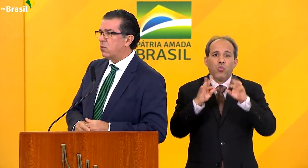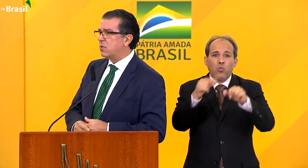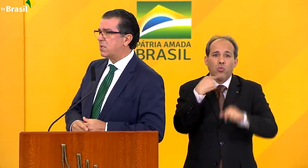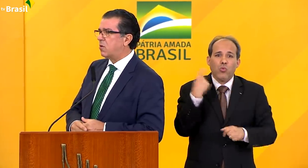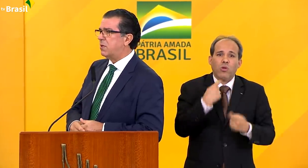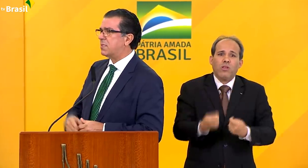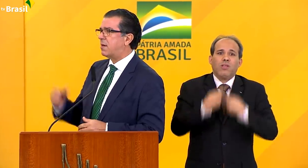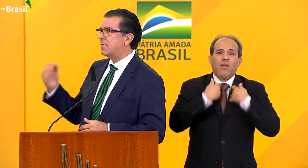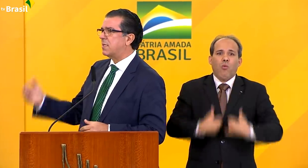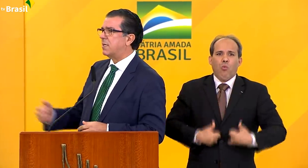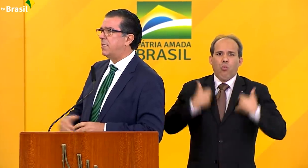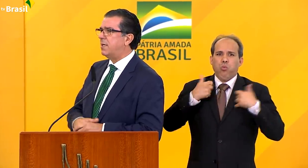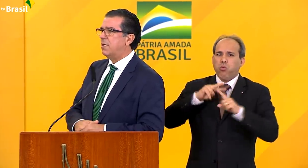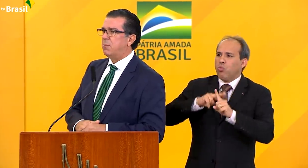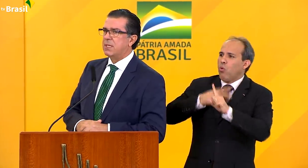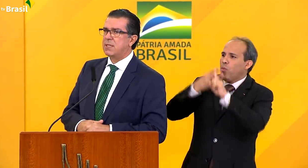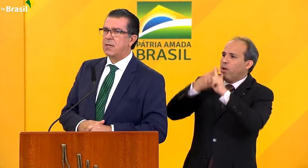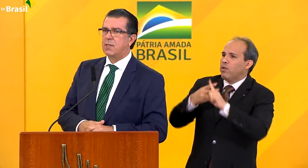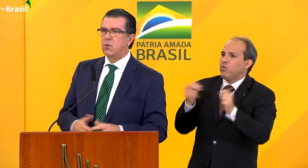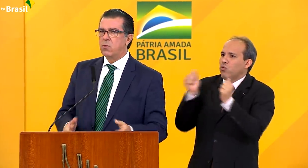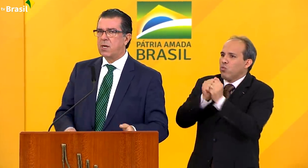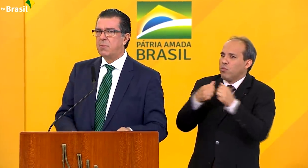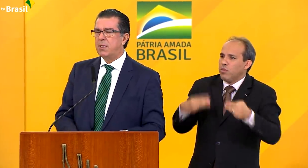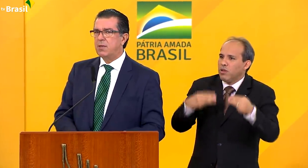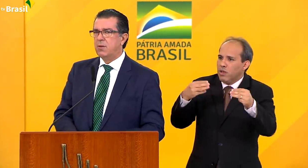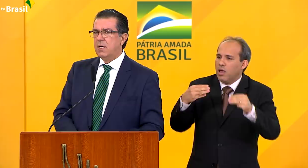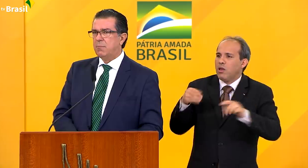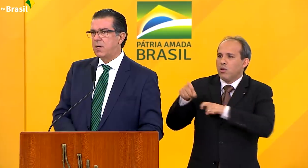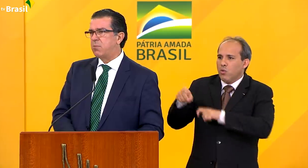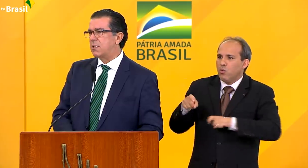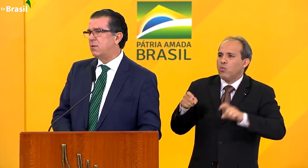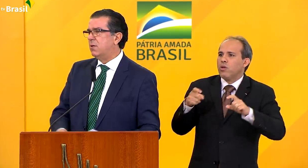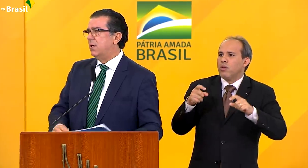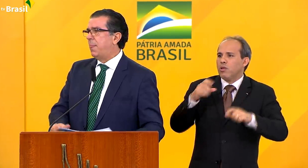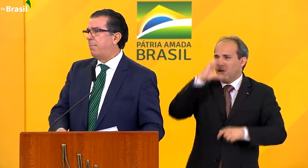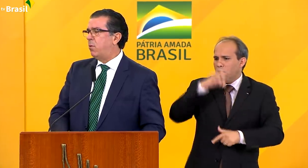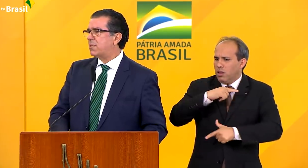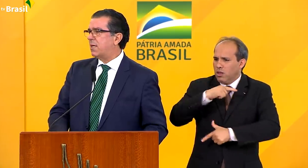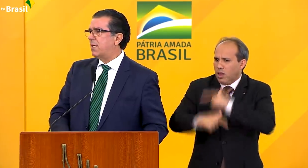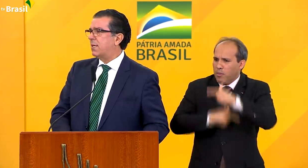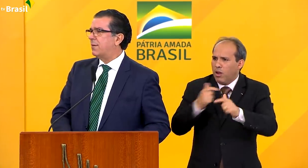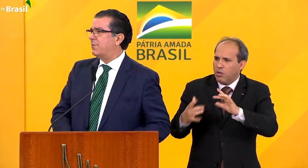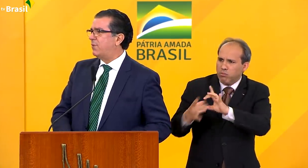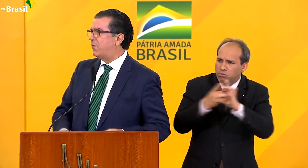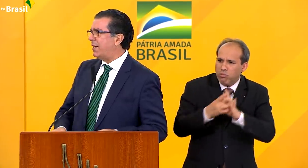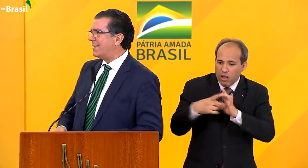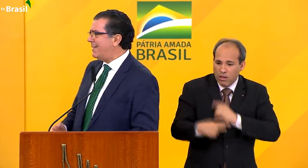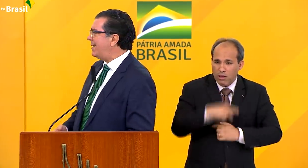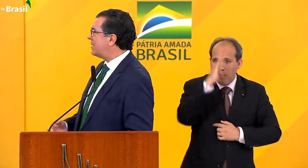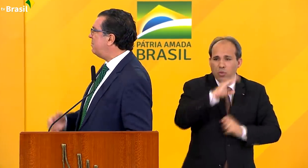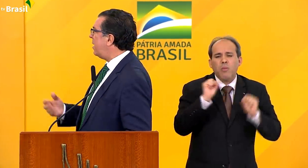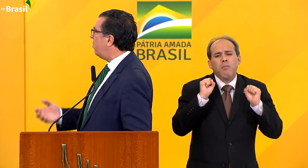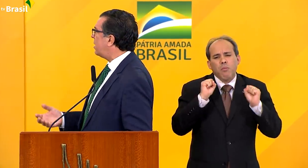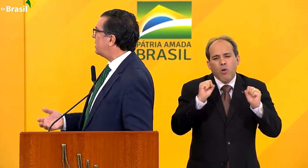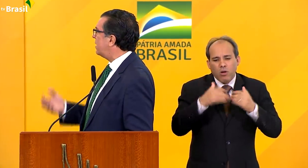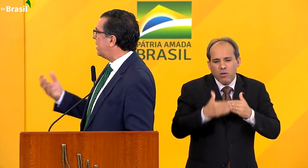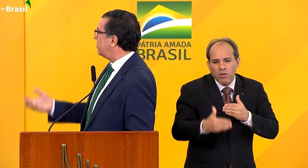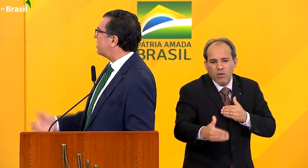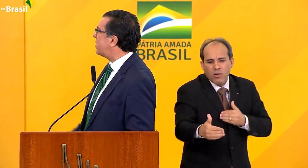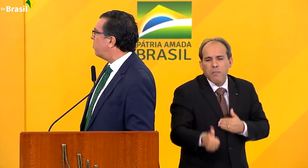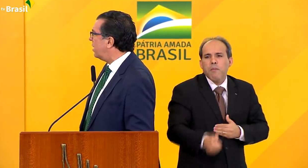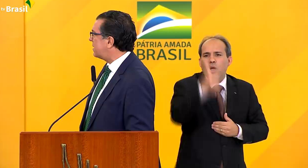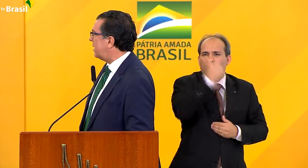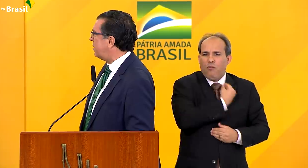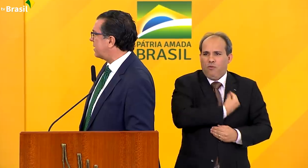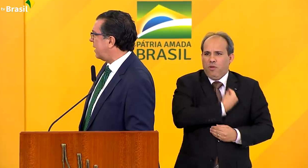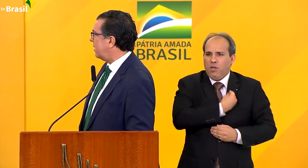nos dá muito orgulho estar com o Ministério da Cidadania, o Ministério da Agricultura trabalhando para que o Brasil possa viver dias melhores em